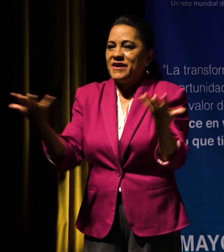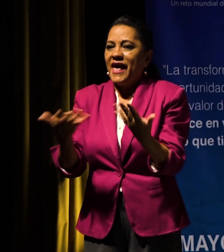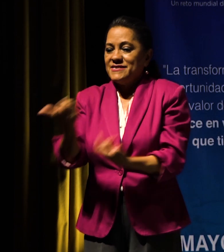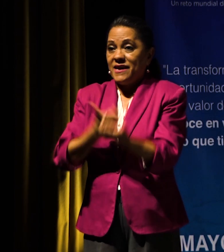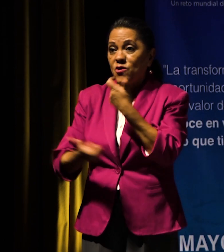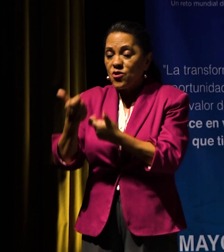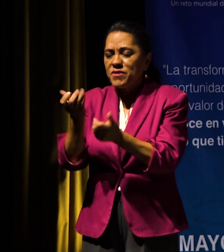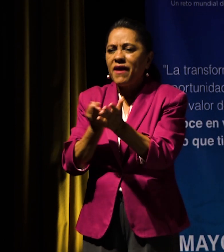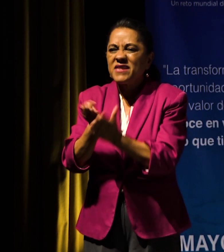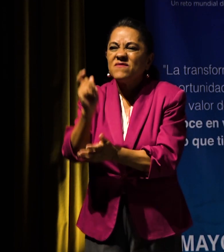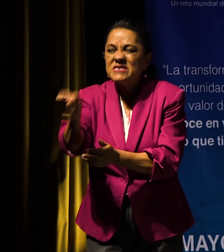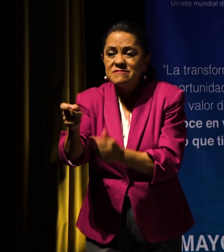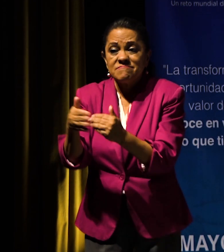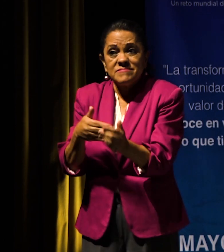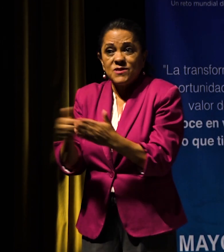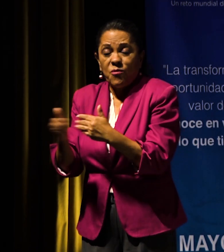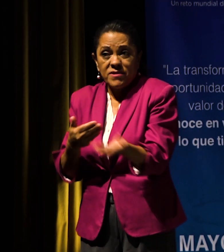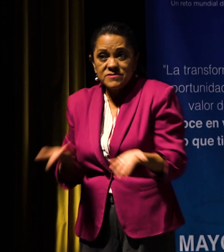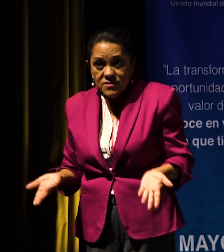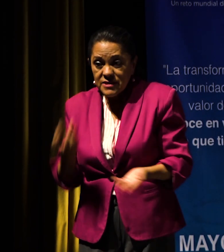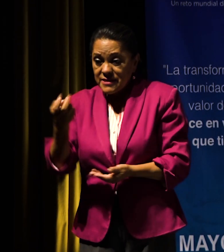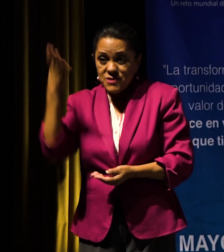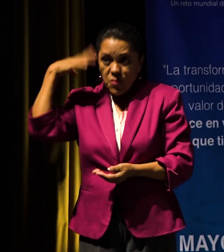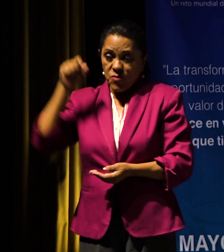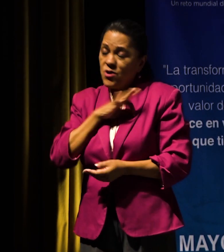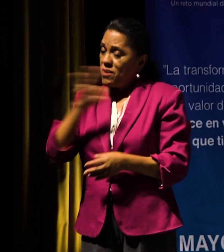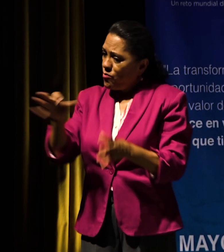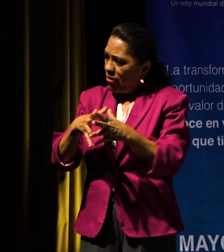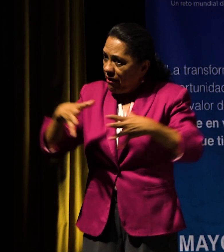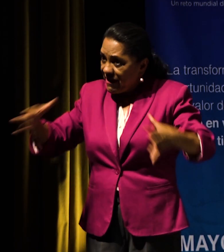de la innovación. Es la forma en la cual el modelo se puede crecer y hay que empujarlo y hay que trabajarlo.